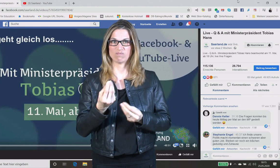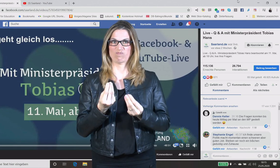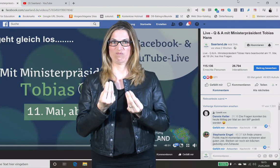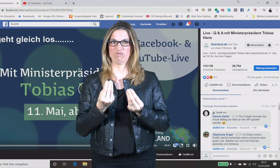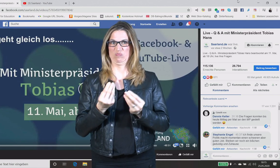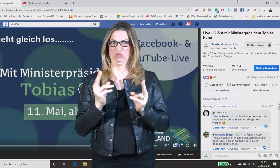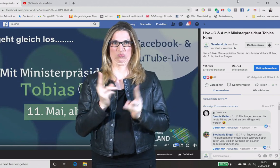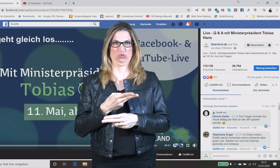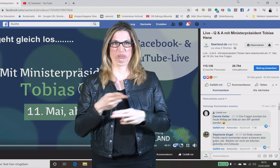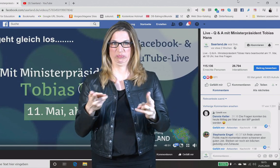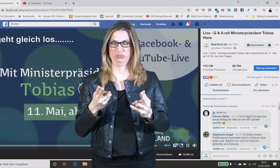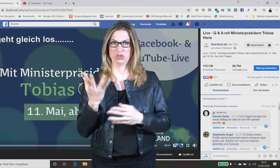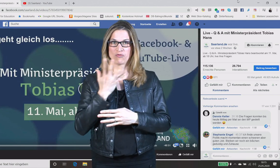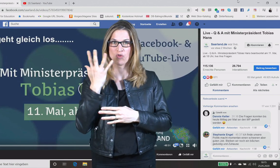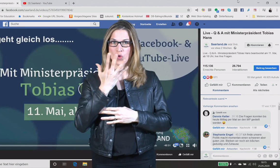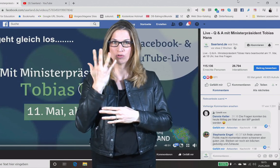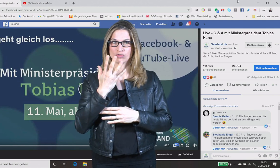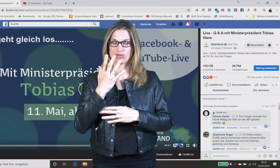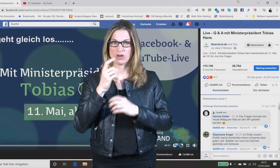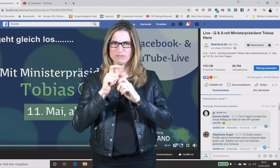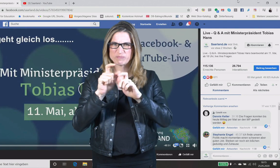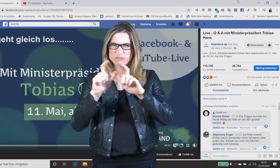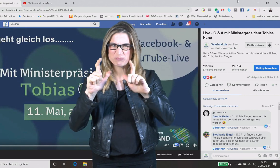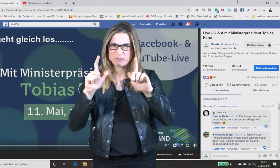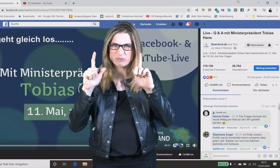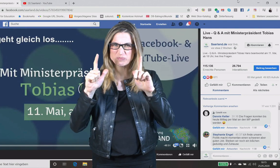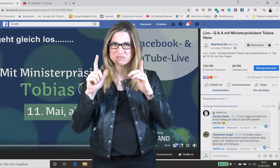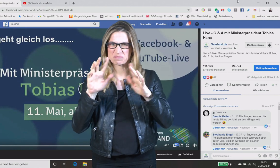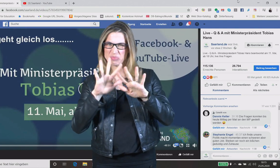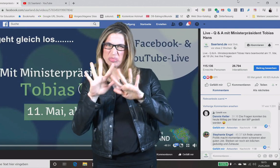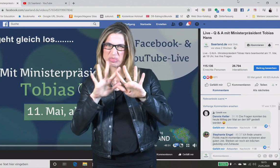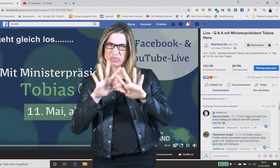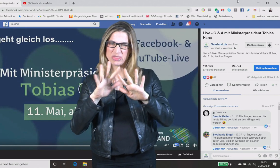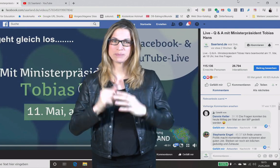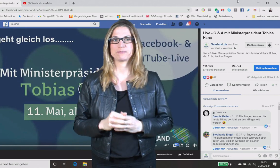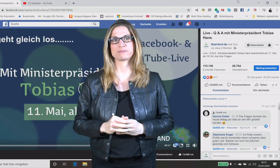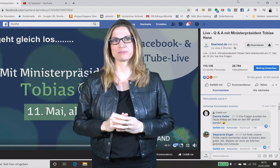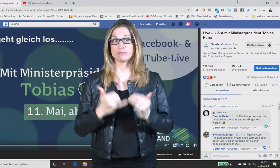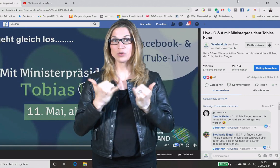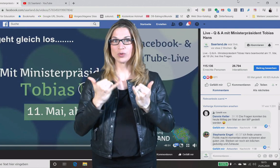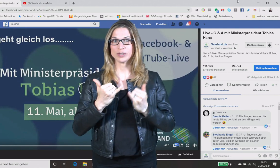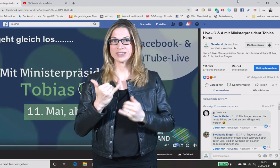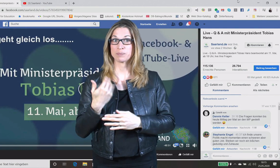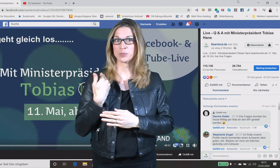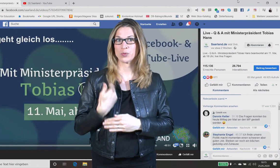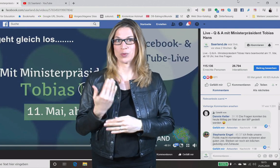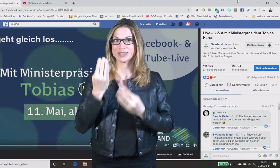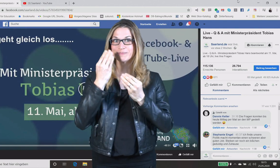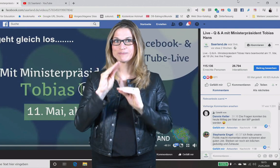wie es Sie sich vorgestellt haben. Heute sind wir einmal bemüht, vielleicht den ein oder anderen kleinen Trick, der